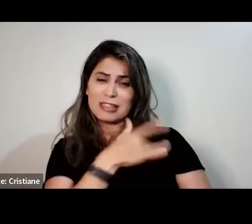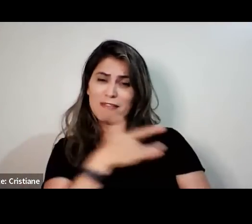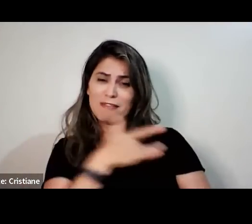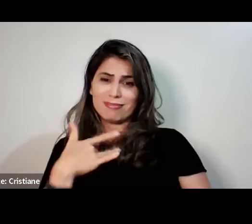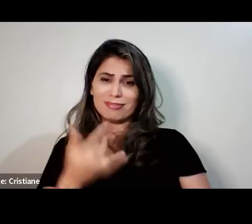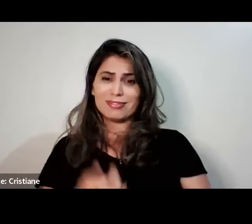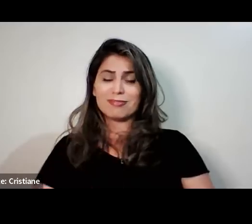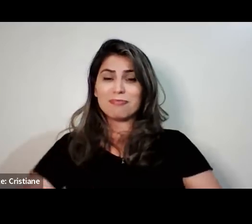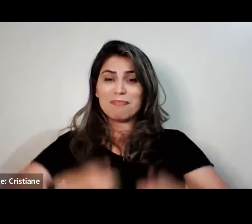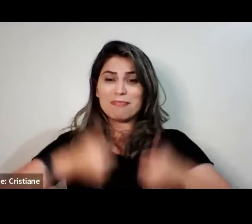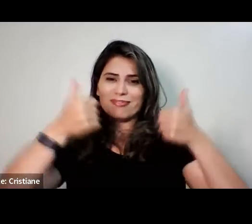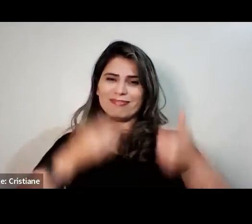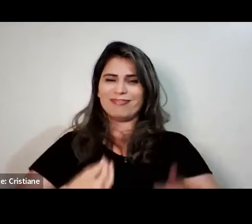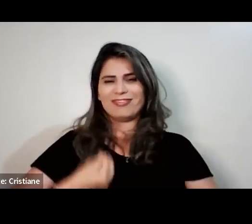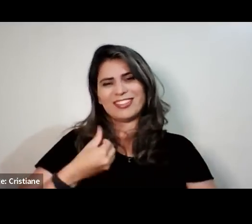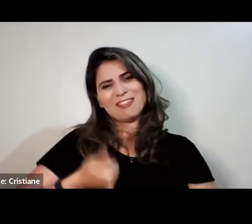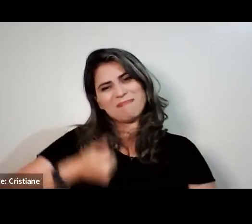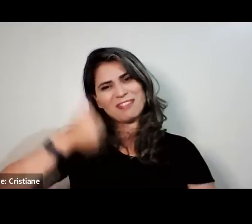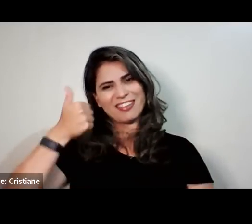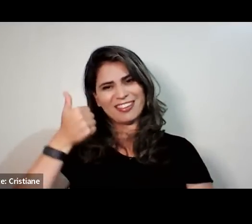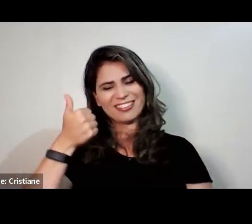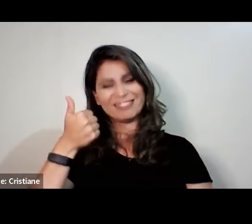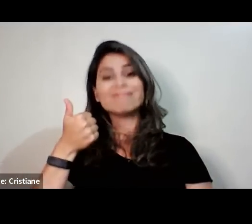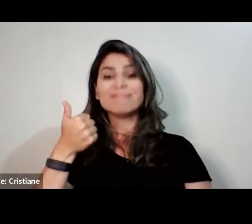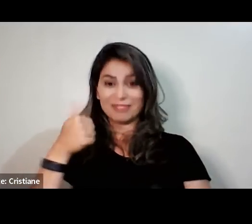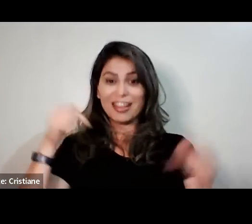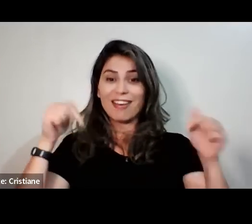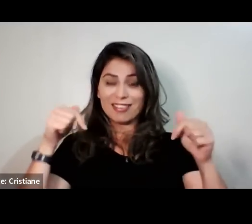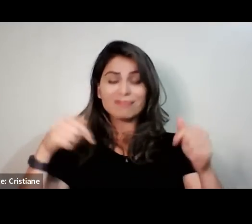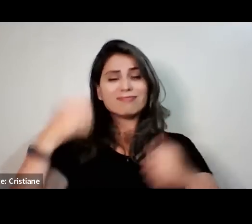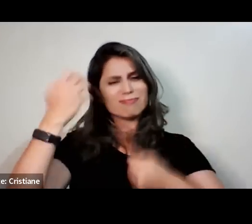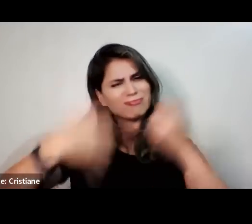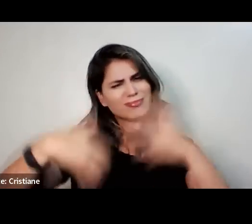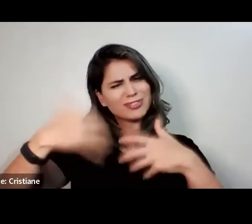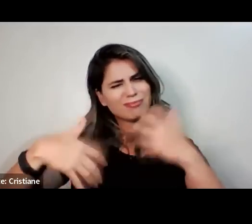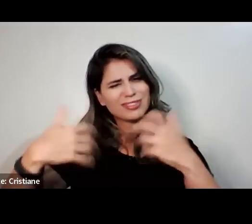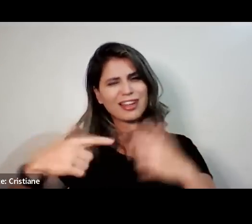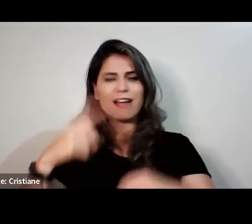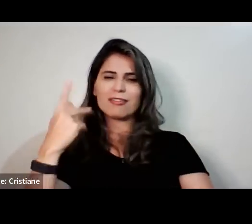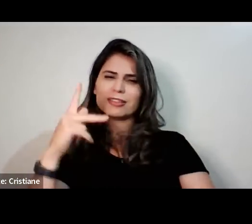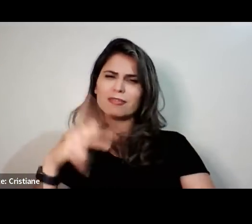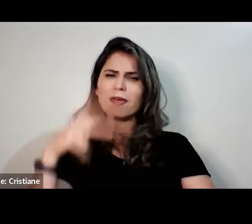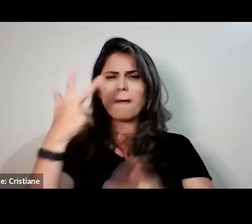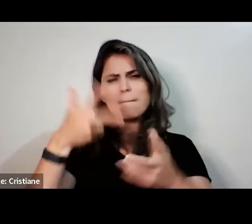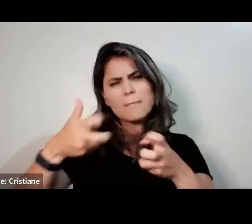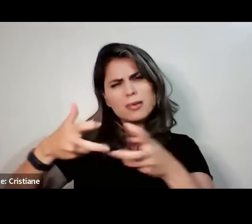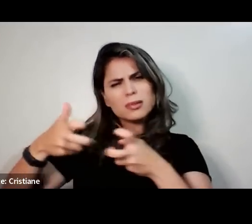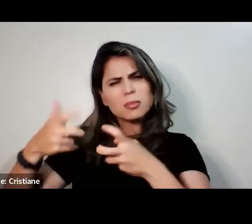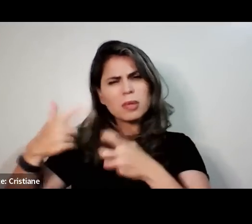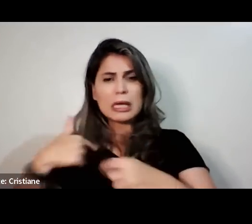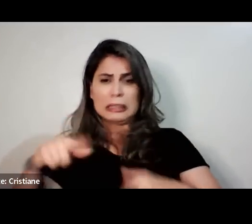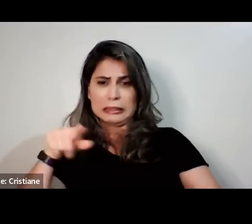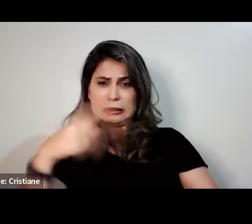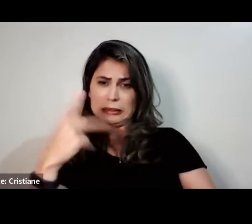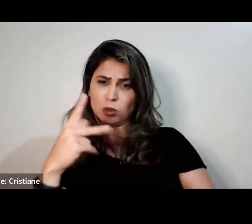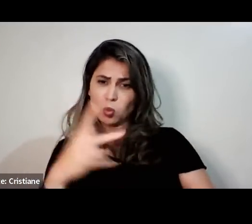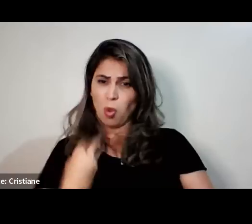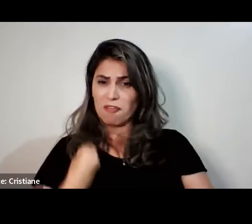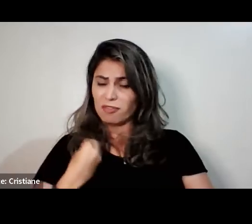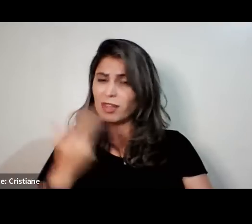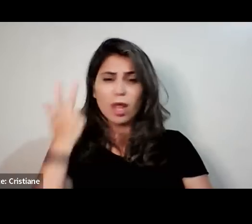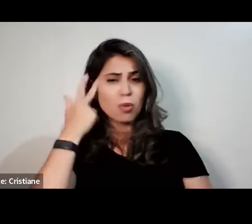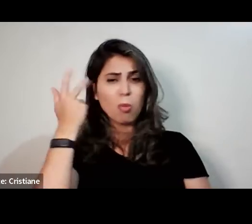sem alterar a rotina. Dentro da sua rotina, você vai conseguir alcançar resultados impressionantes. Esse é um